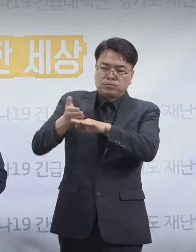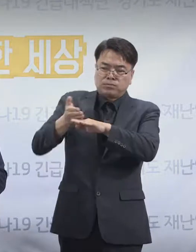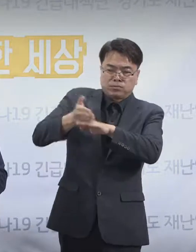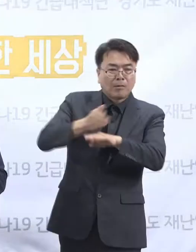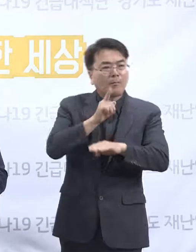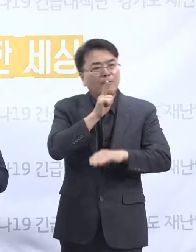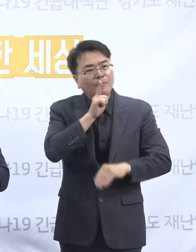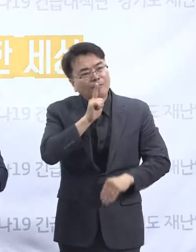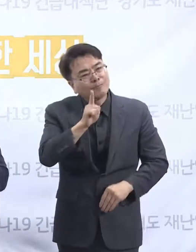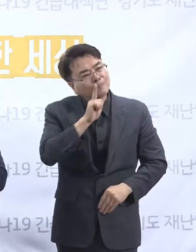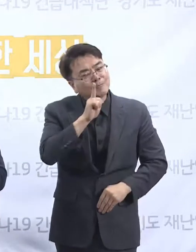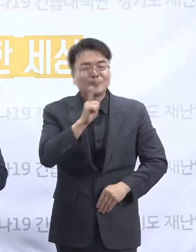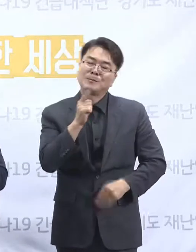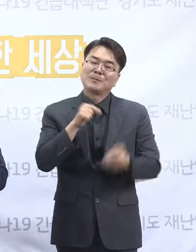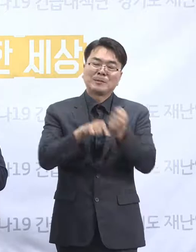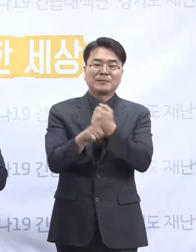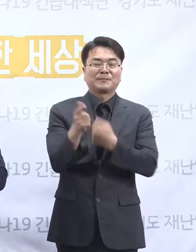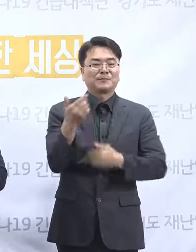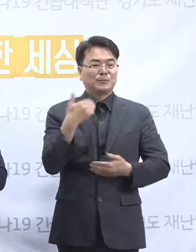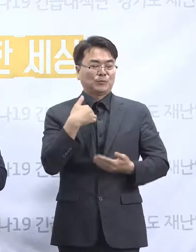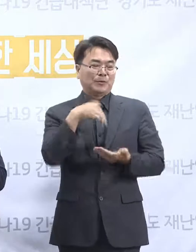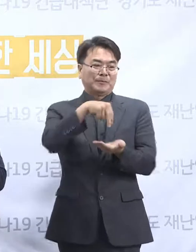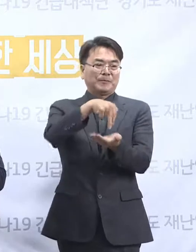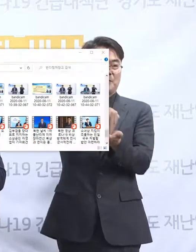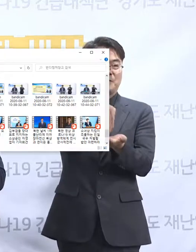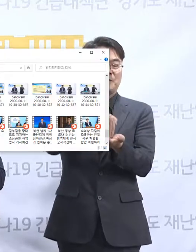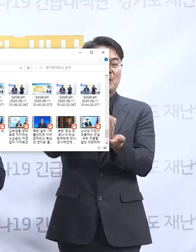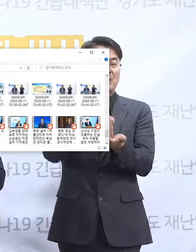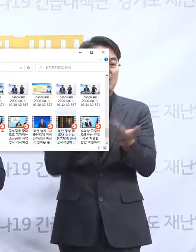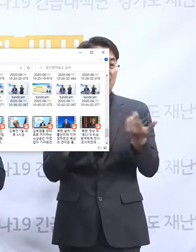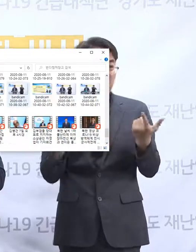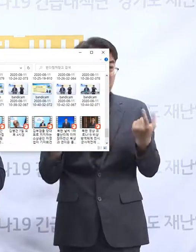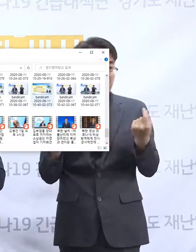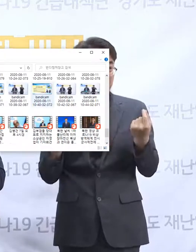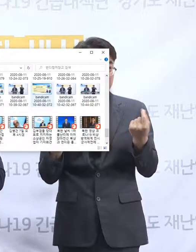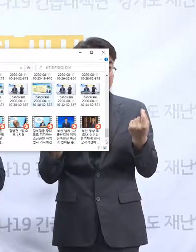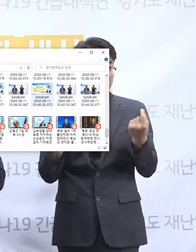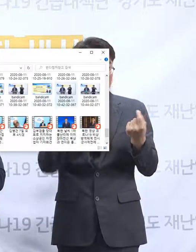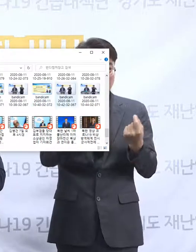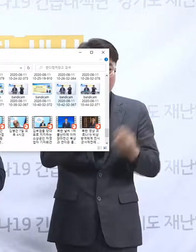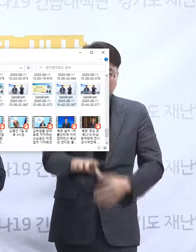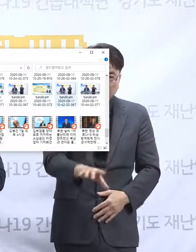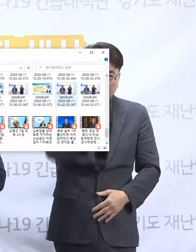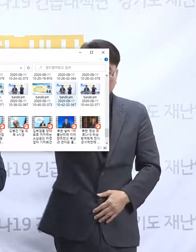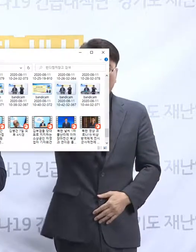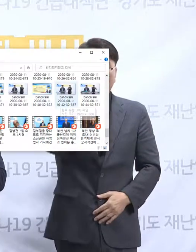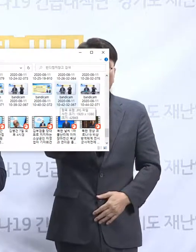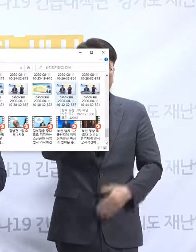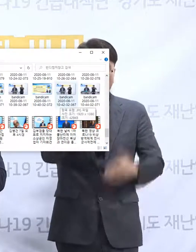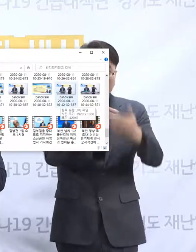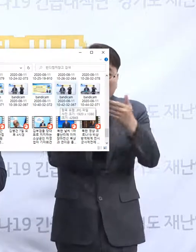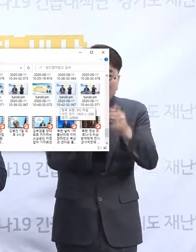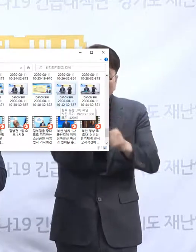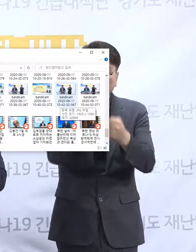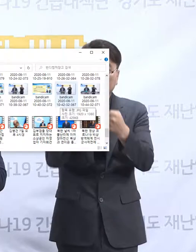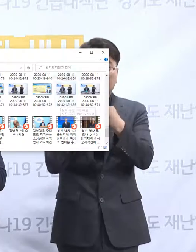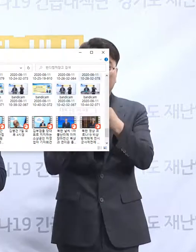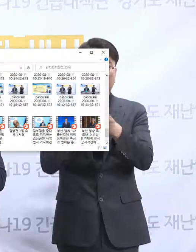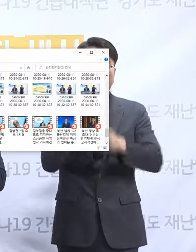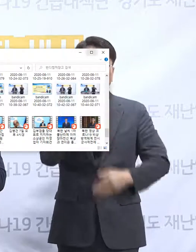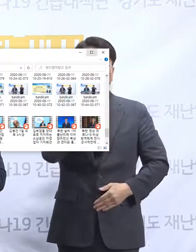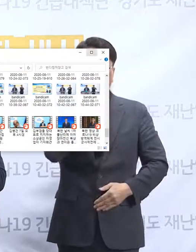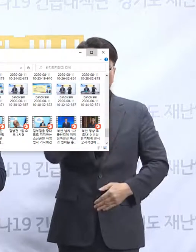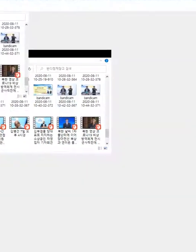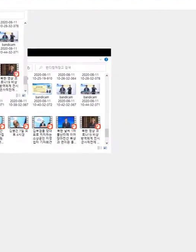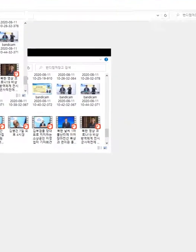조금 저희들이 이런 사안을 거의 처음 처리해보는 분들이 많아서 정말